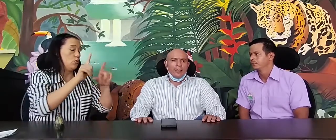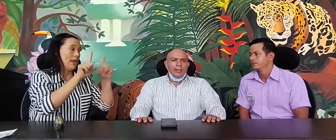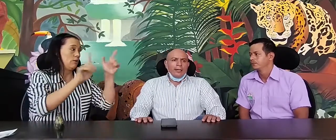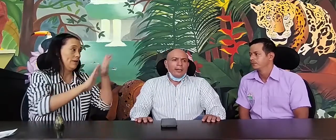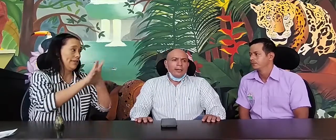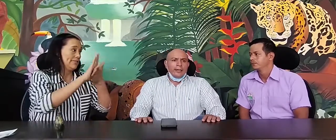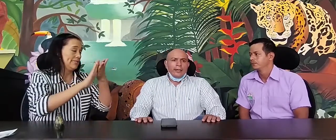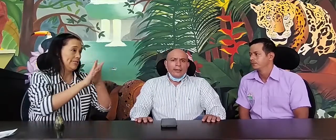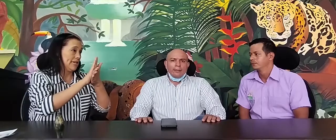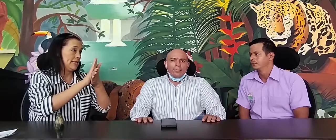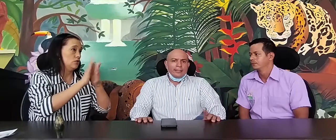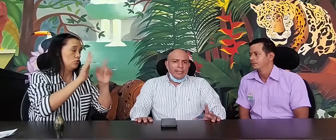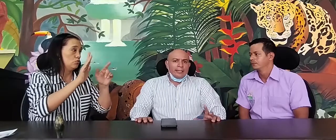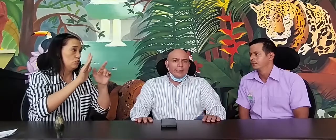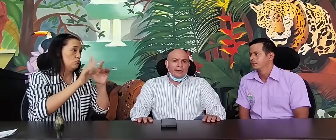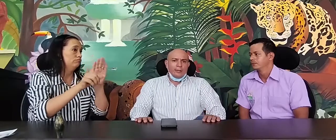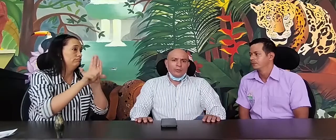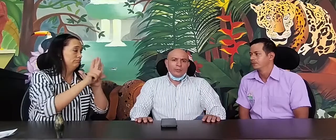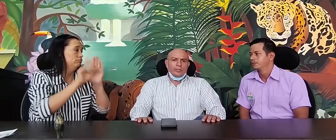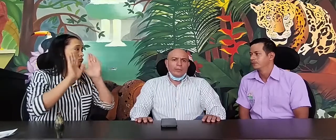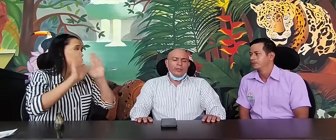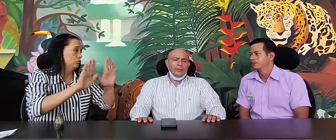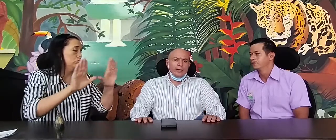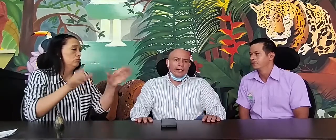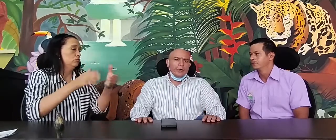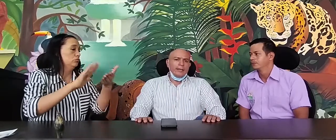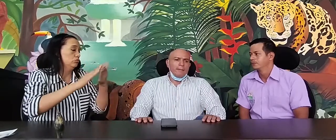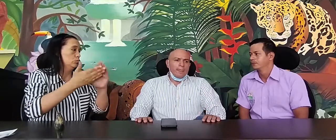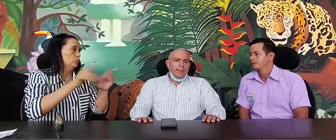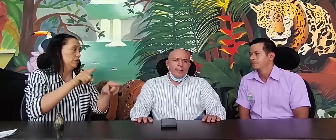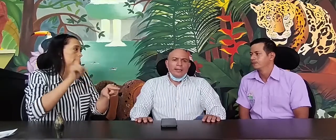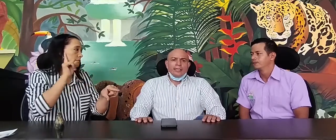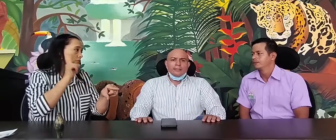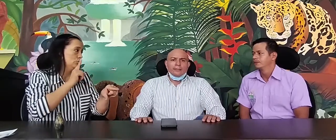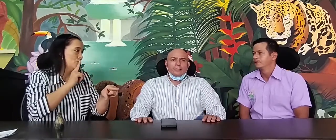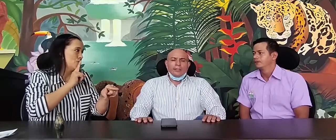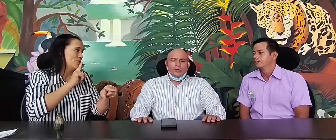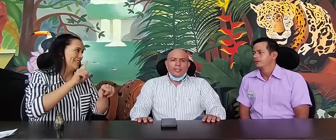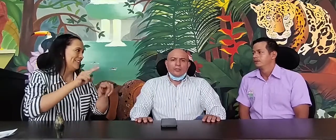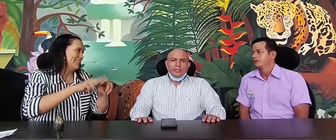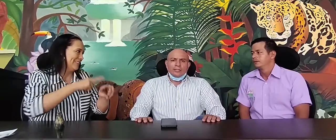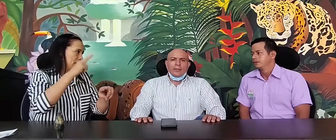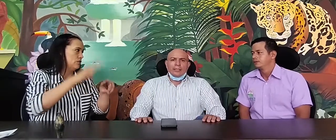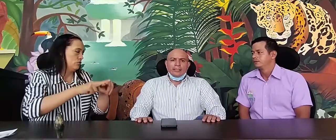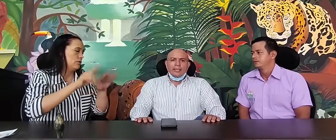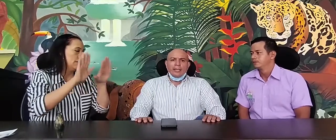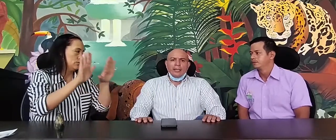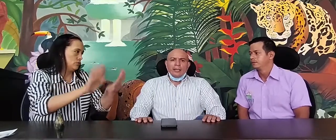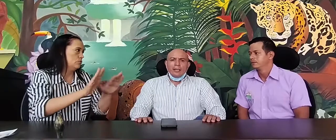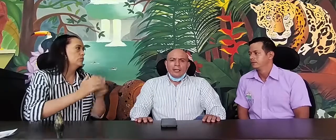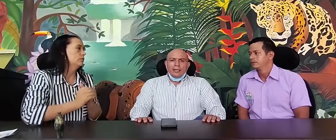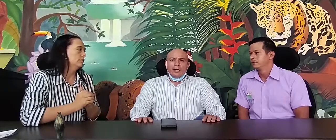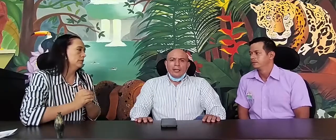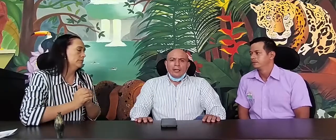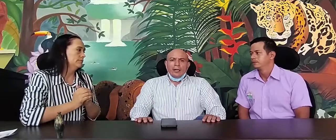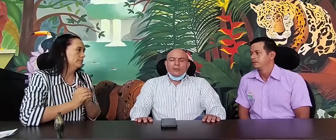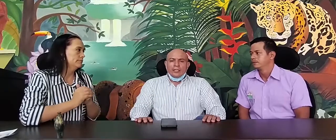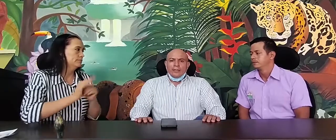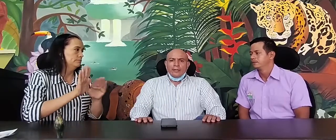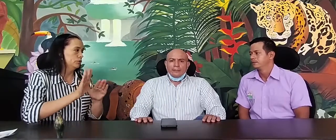materna, digamos, de alguna manera, de las personas con discapacidad abortiva.